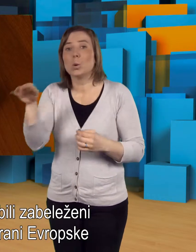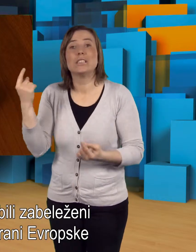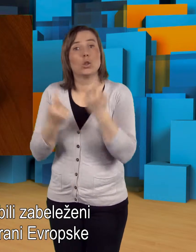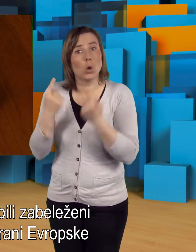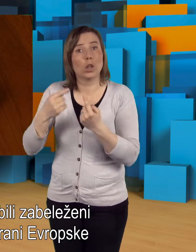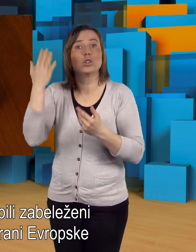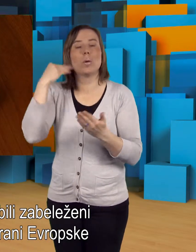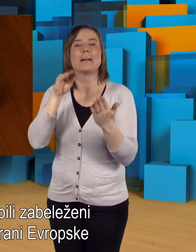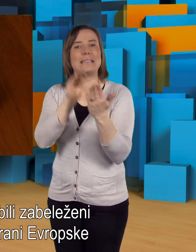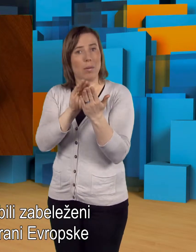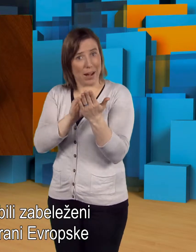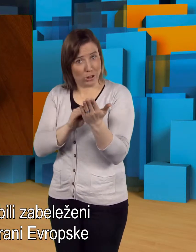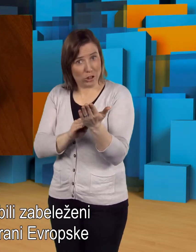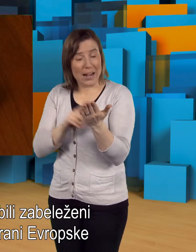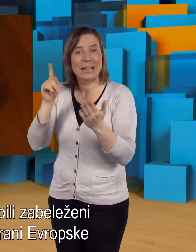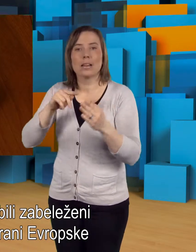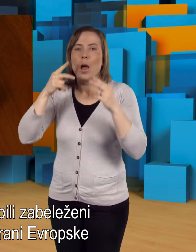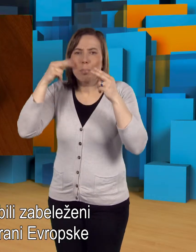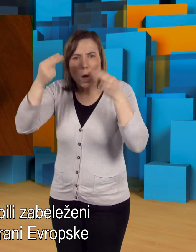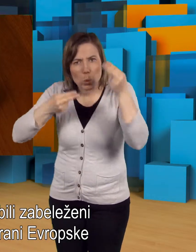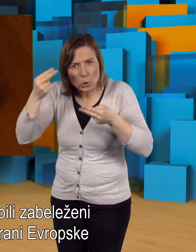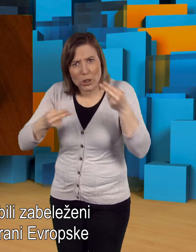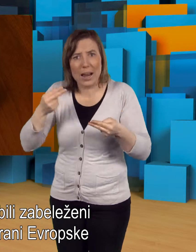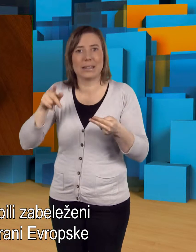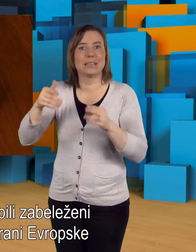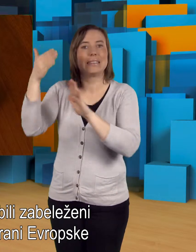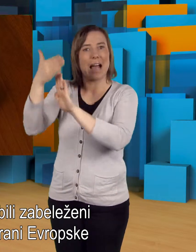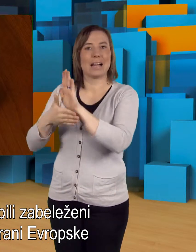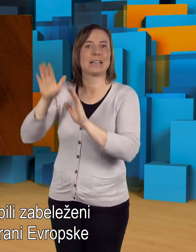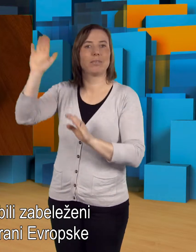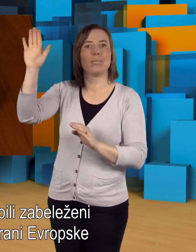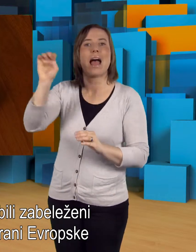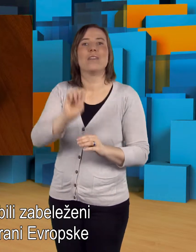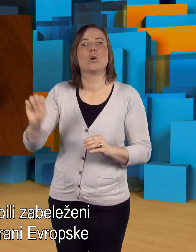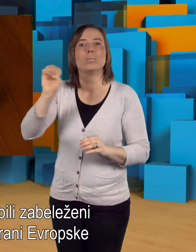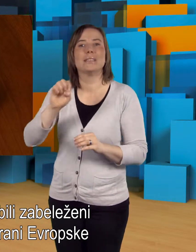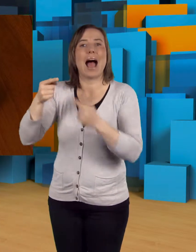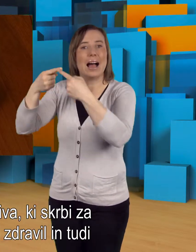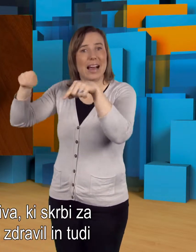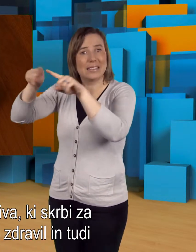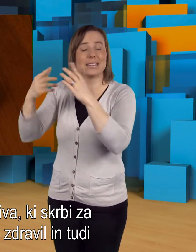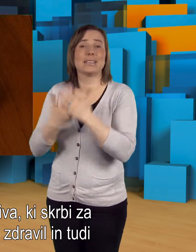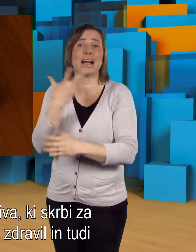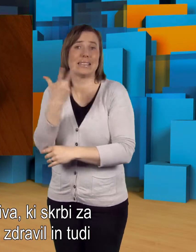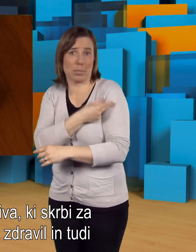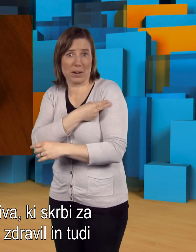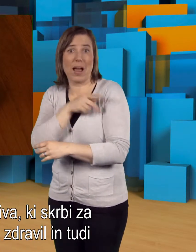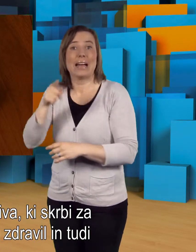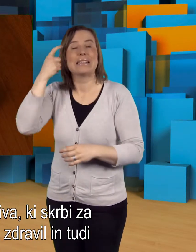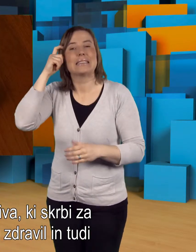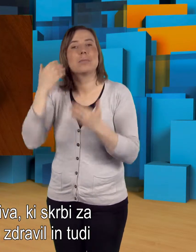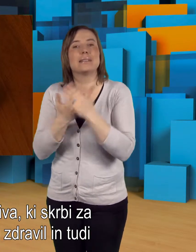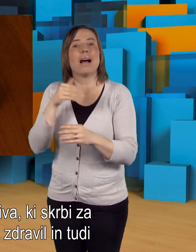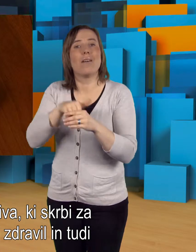Vsi dogodki so bili zabeleženi in preučeni strani Evropske agencije za cepiva, ki skrbi za varnost cepiv in zdravil